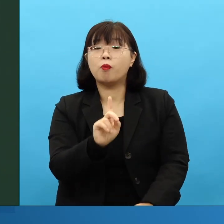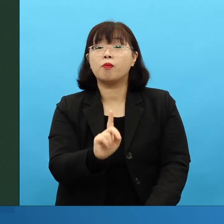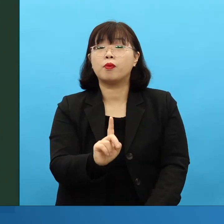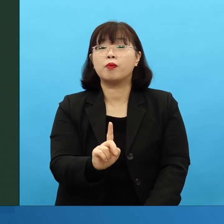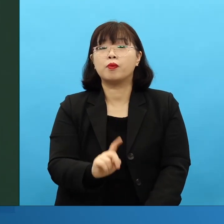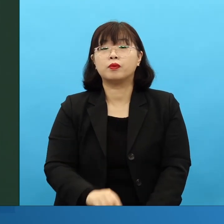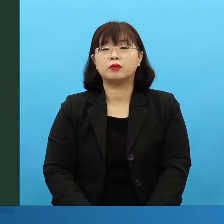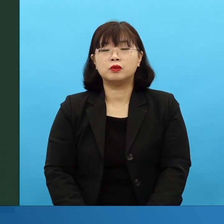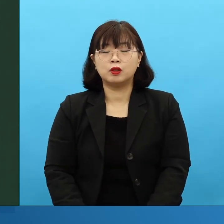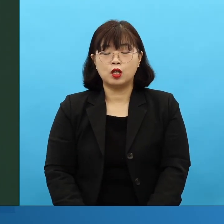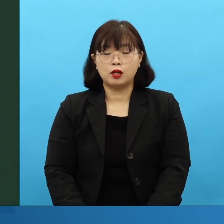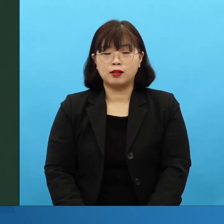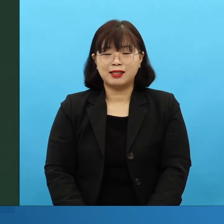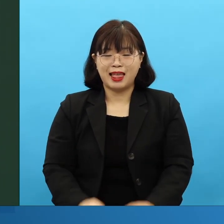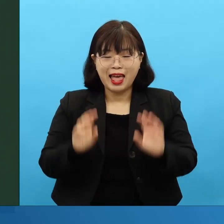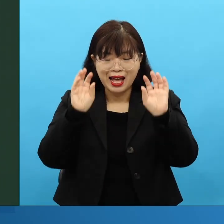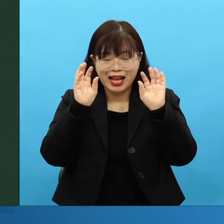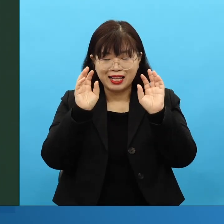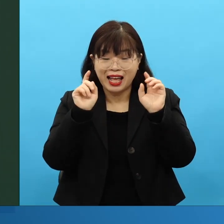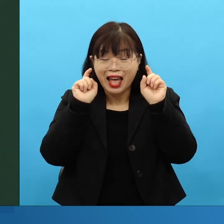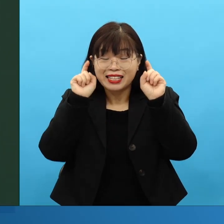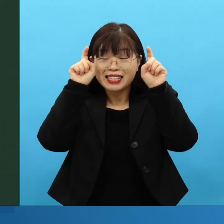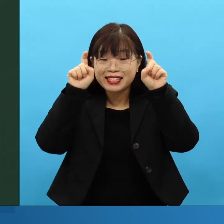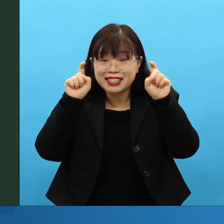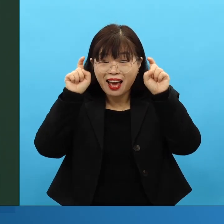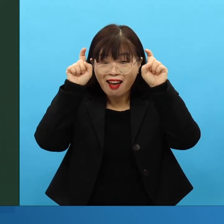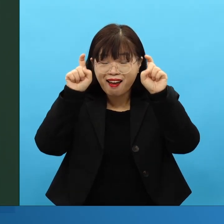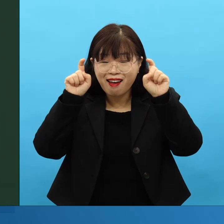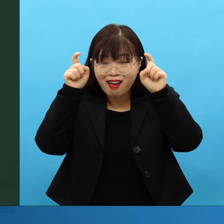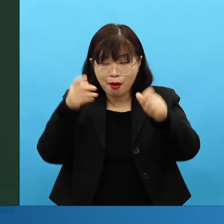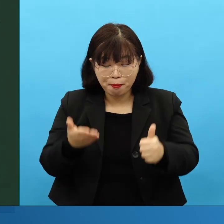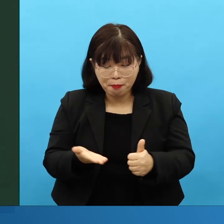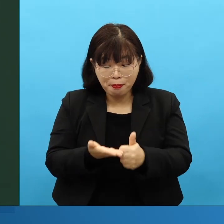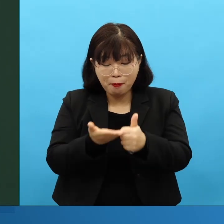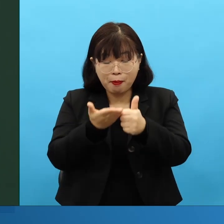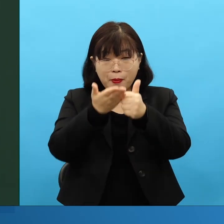목동으로 있을 때, 모든 재능, 영적인 힘, 다 찾아낸 거예요.